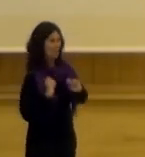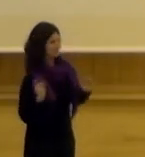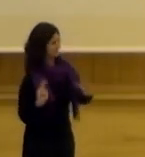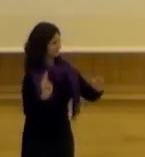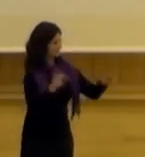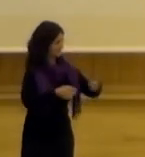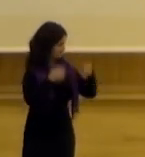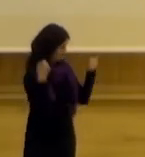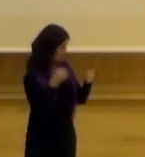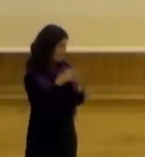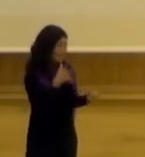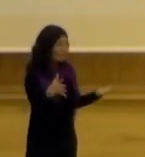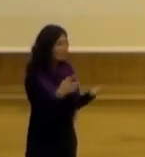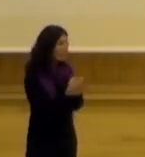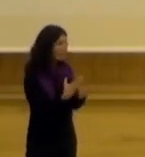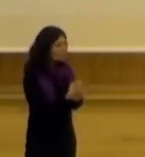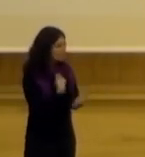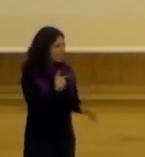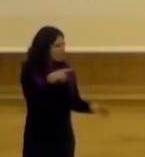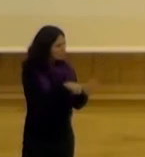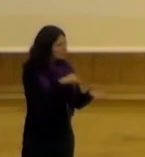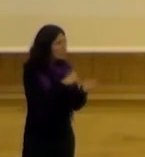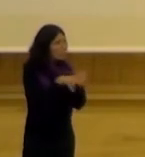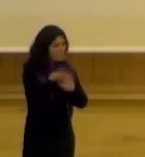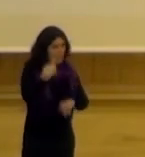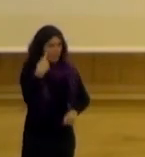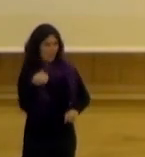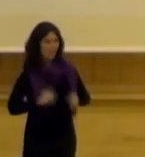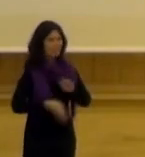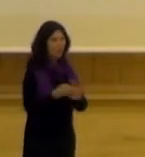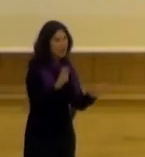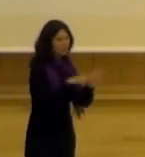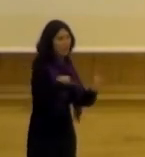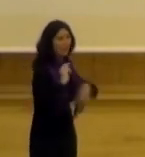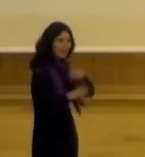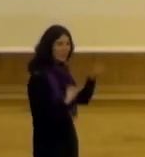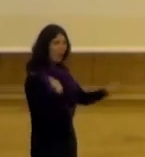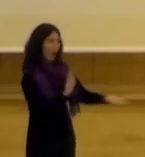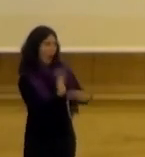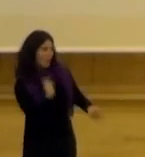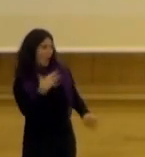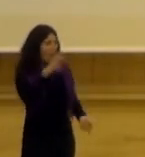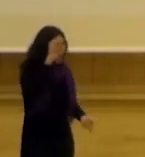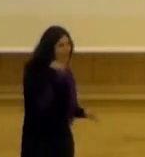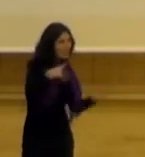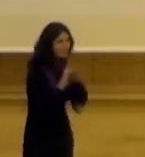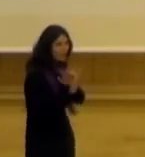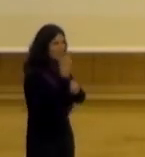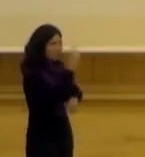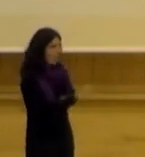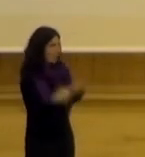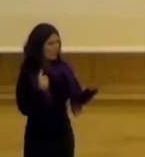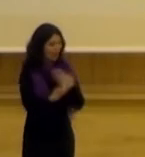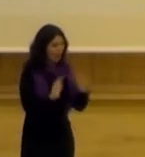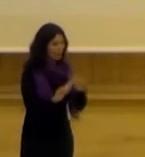efecto llamador porque todos quieren participar luego de esto porque mira vino renovado y contento y habló y dijo que estuvo con la ciudadanía